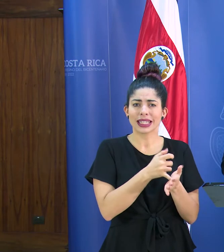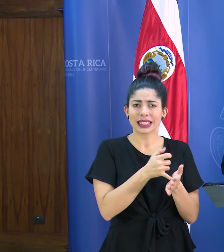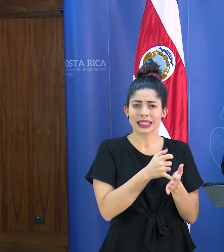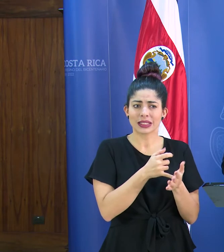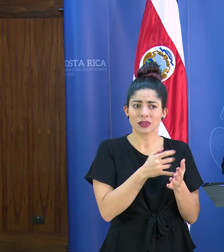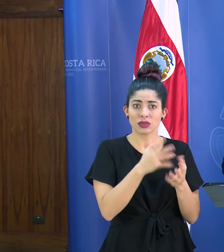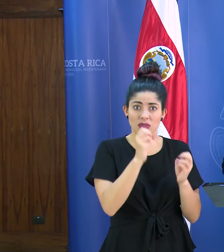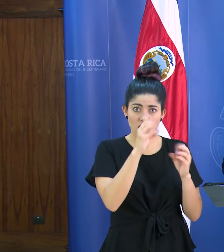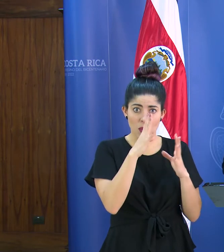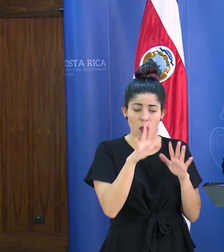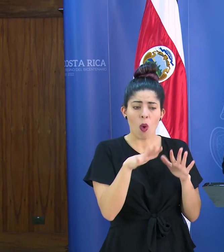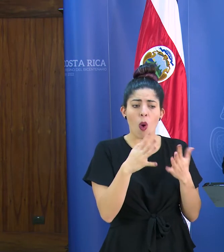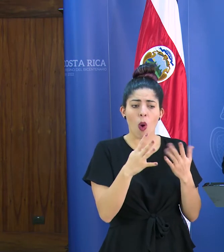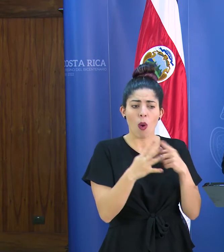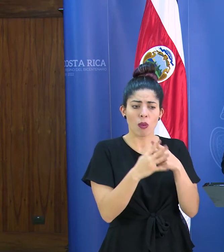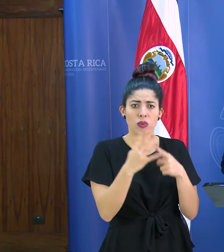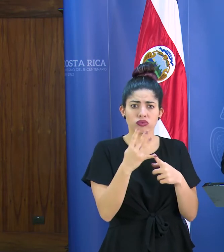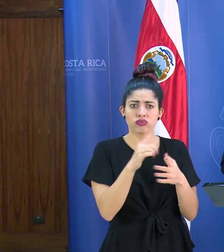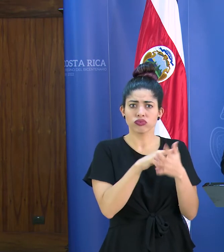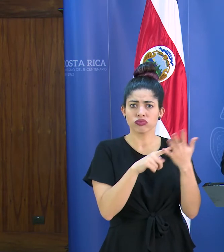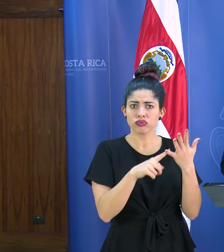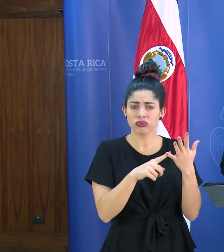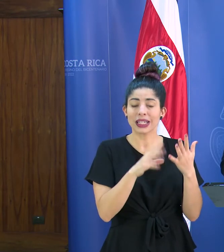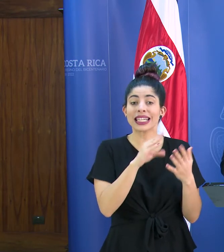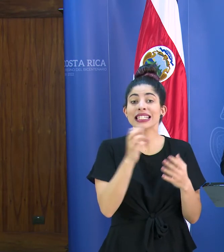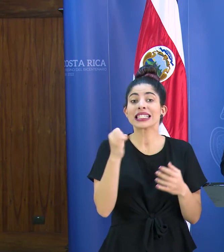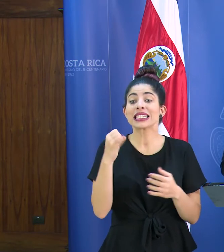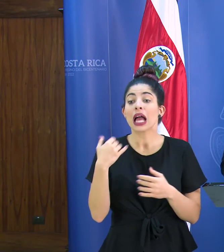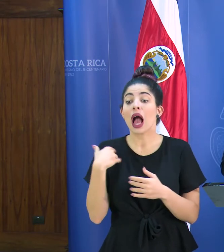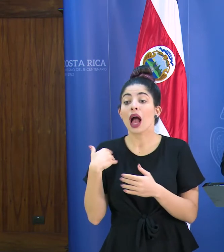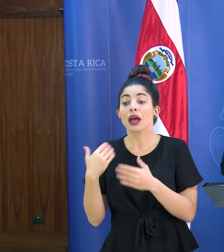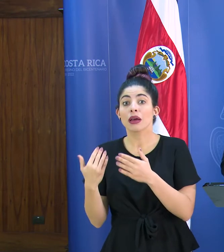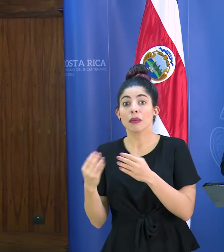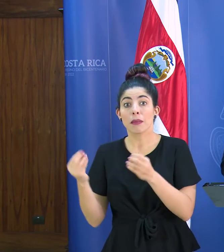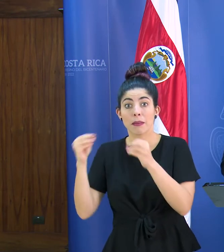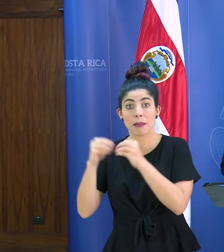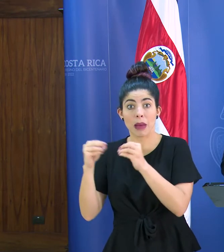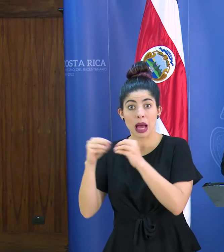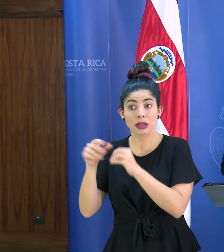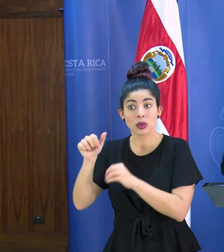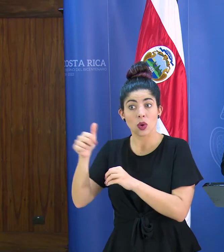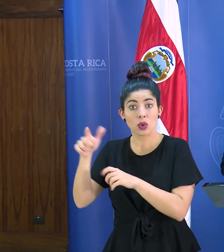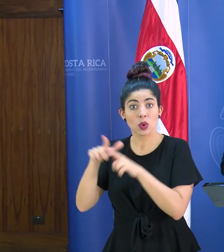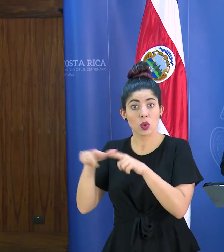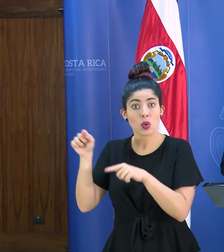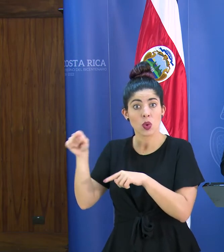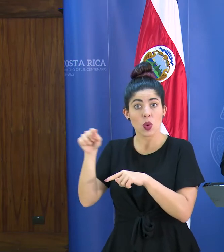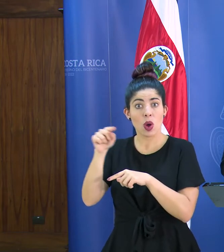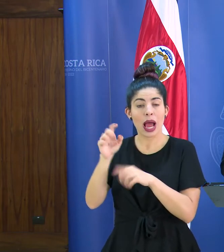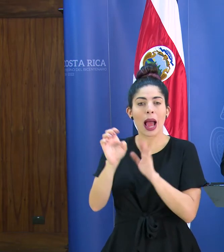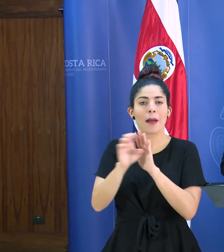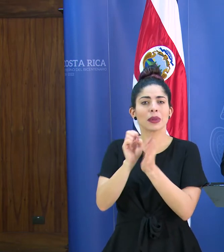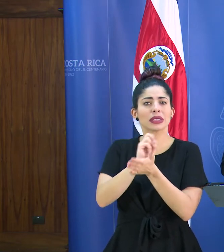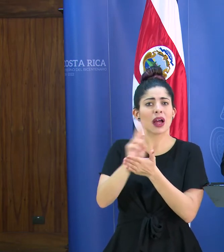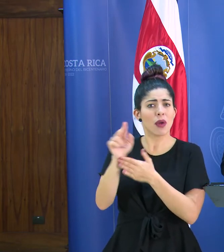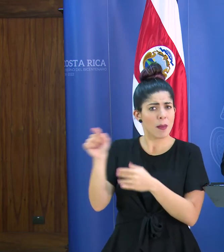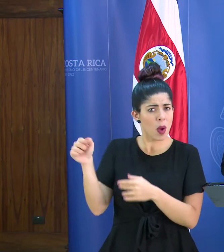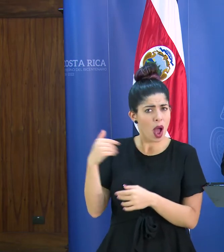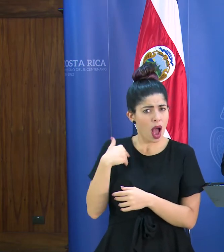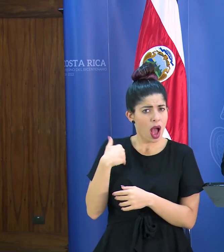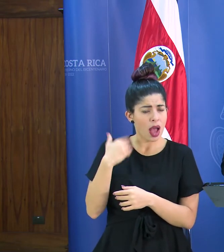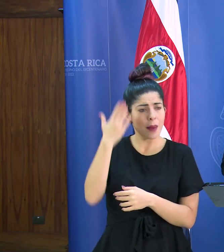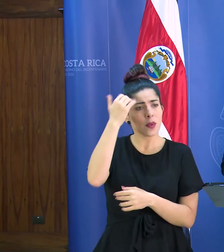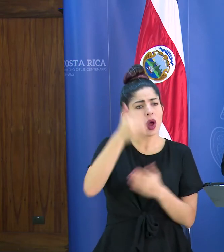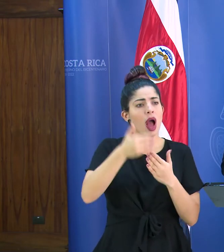cuál es el estado de los demás y si hay más casos en algunos otros lugares como San Ramón por ejemplo porque